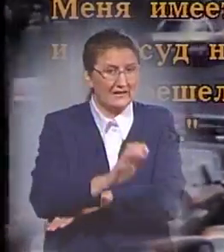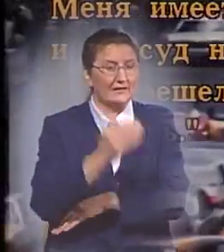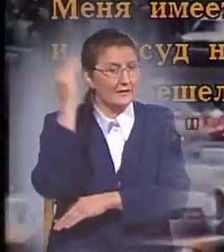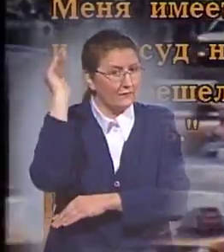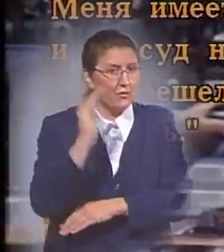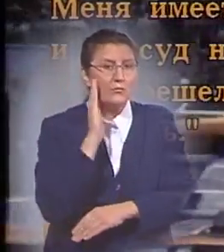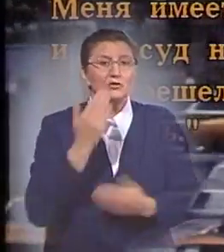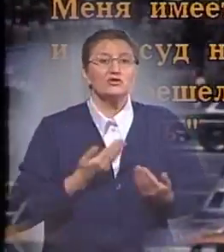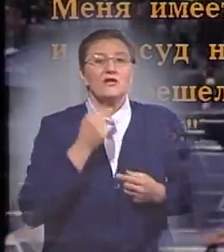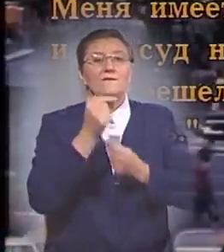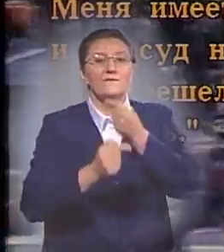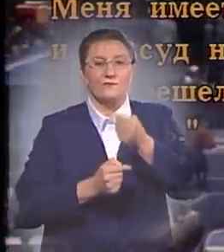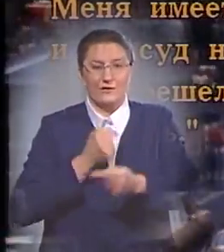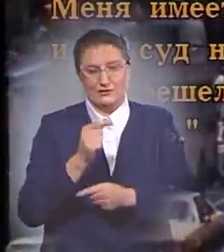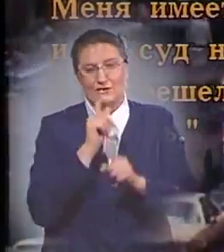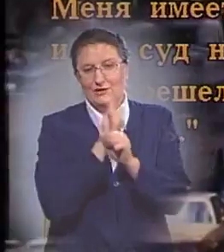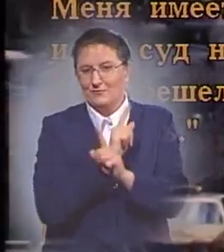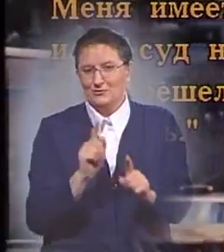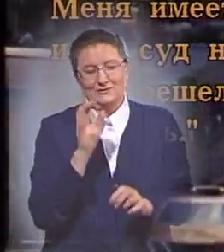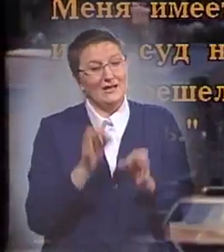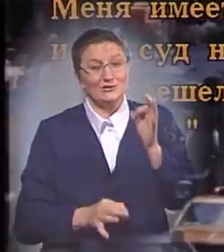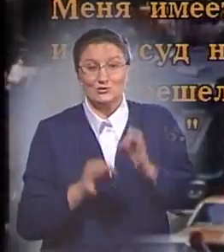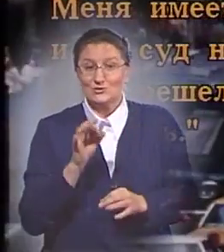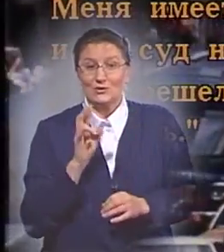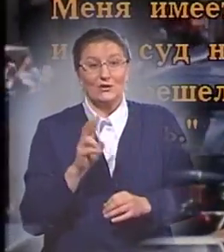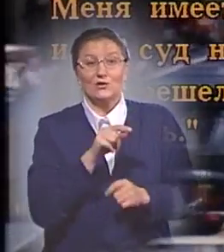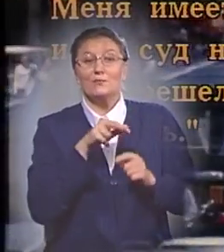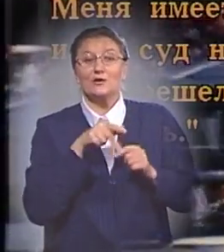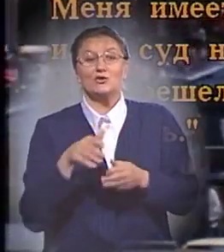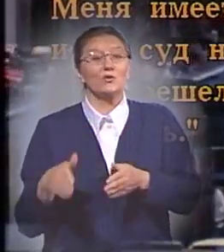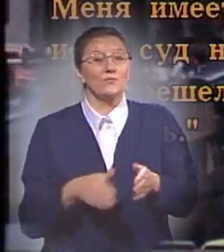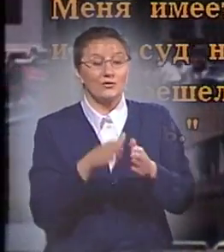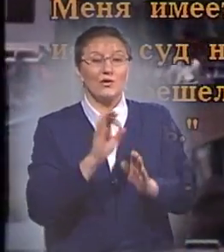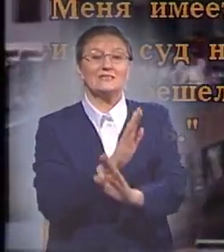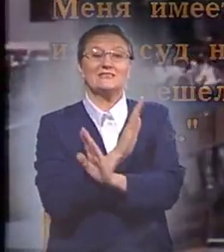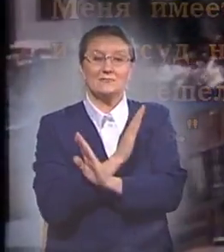будет жить вечно и не будет осужден. Тот прошел путь от смерти к жизни.